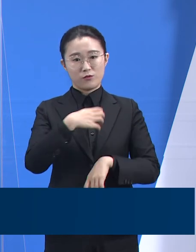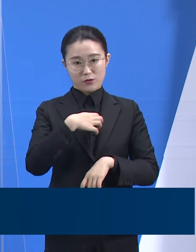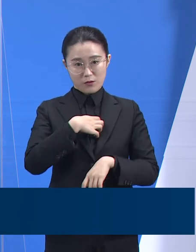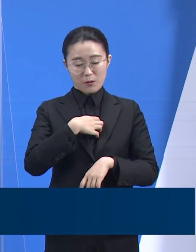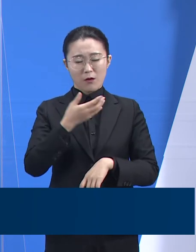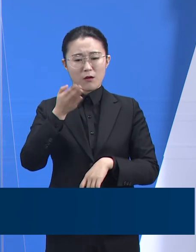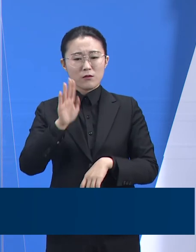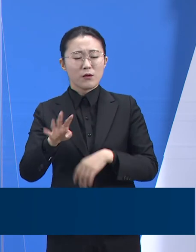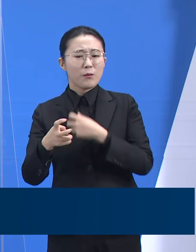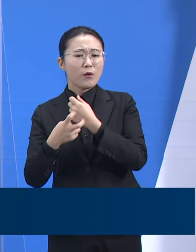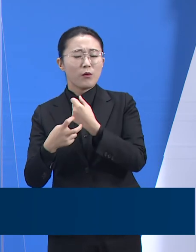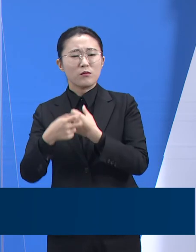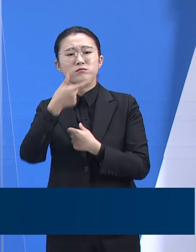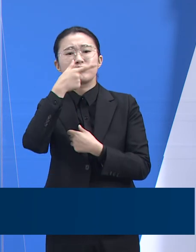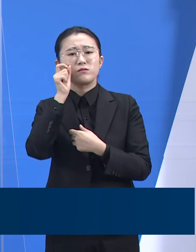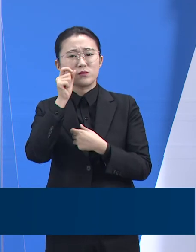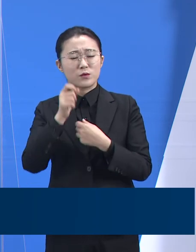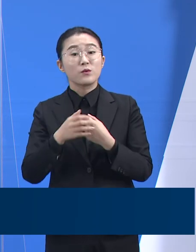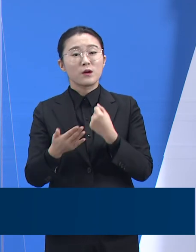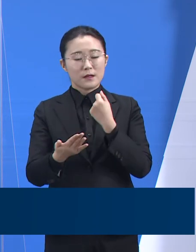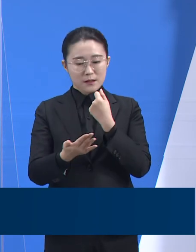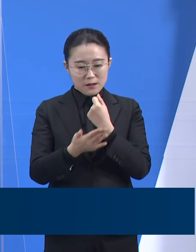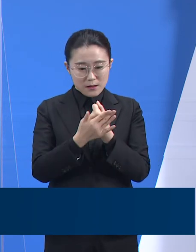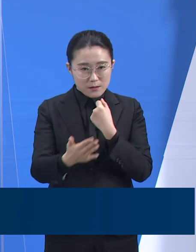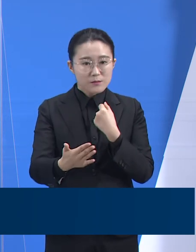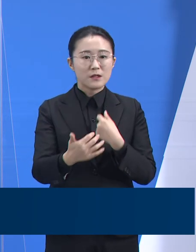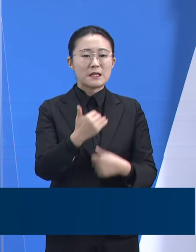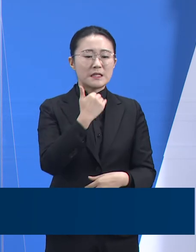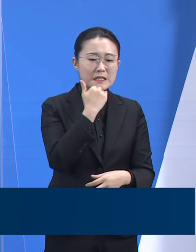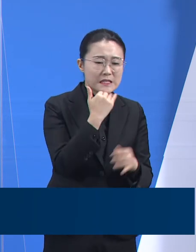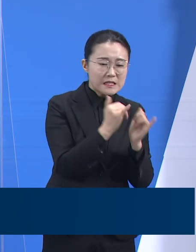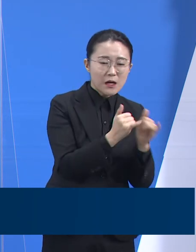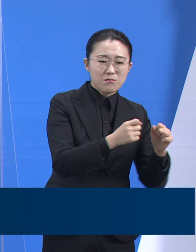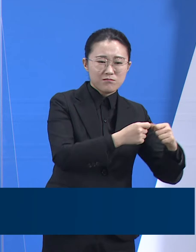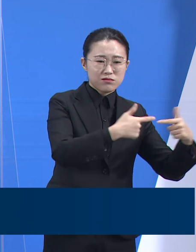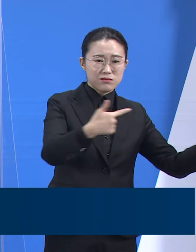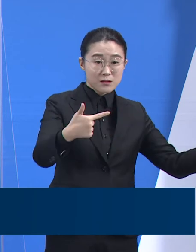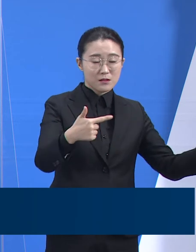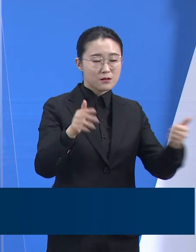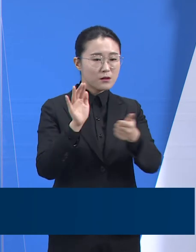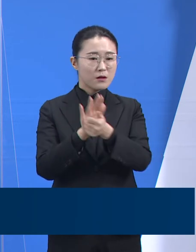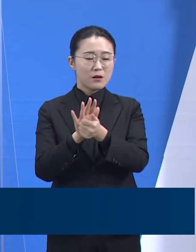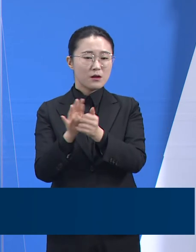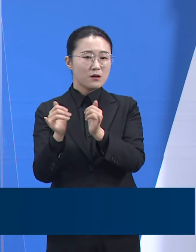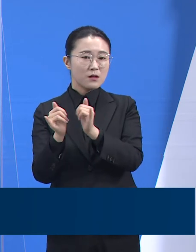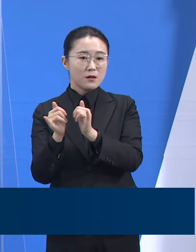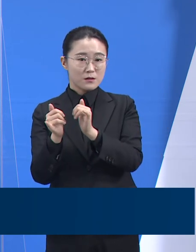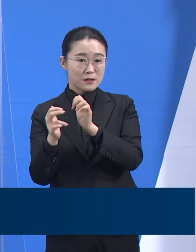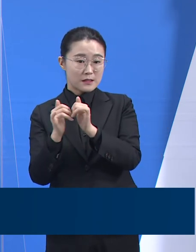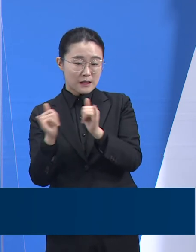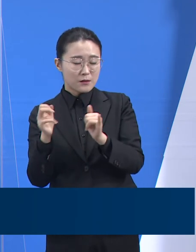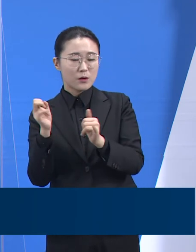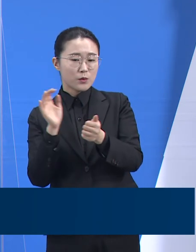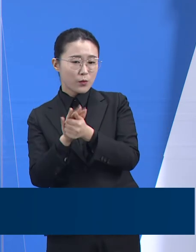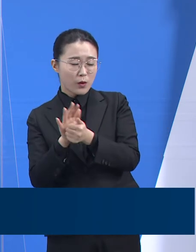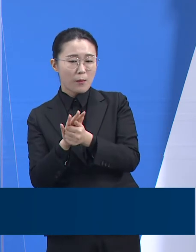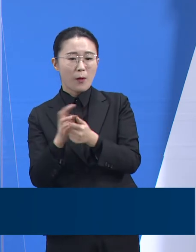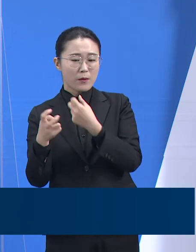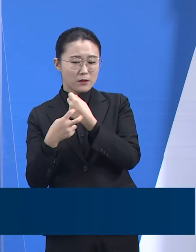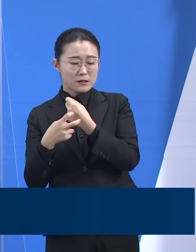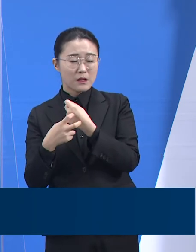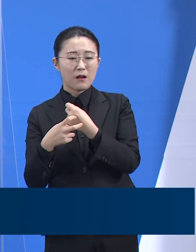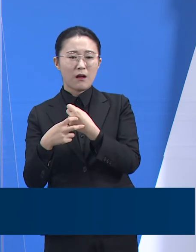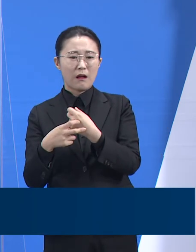먼저 발생하고 늘어날 수밖에 없는 그런 구조 아래서 고군분투 해왔다고 할 수 있습니다. 이런 상황에서